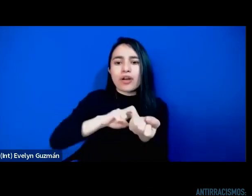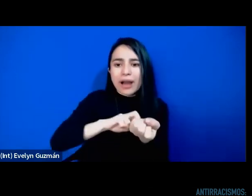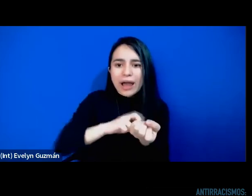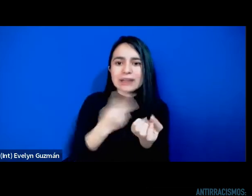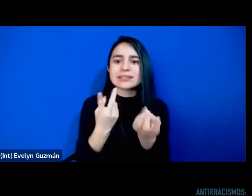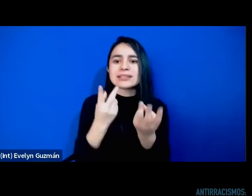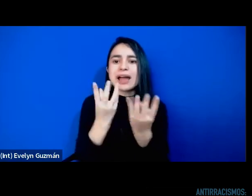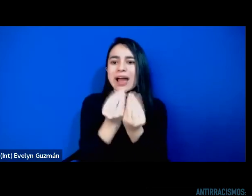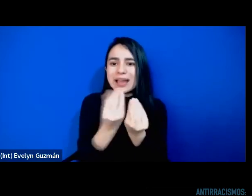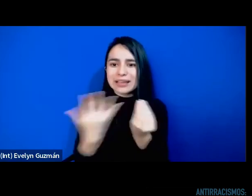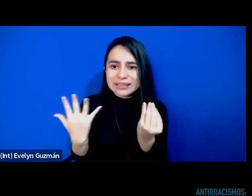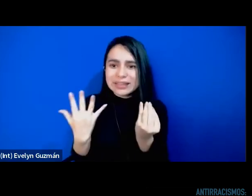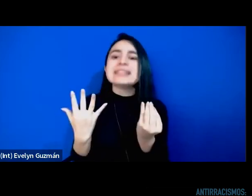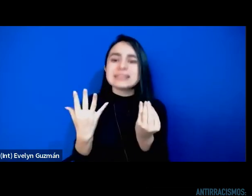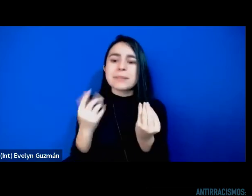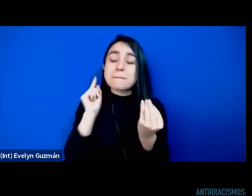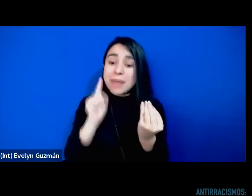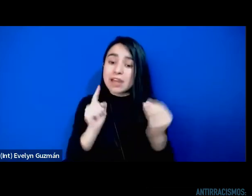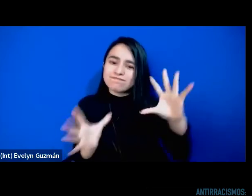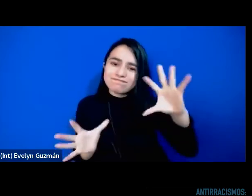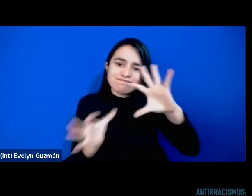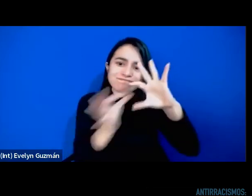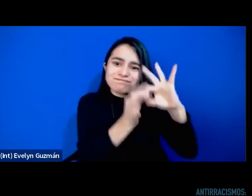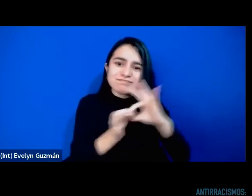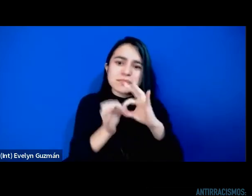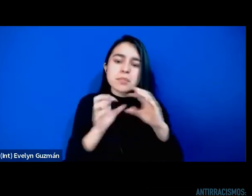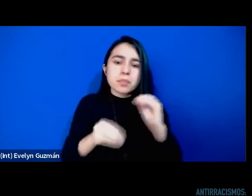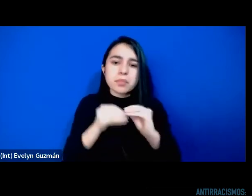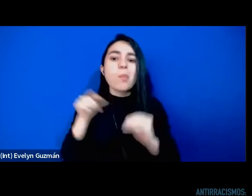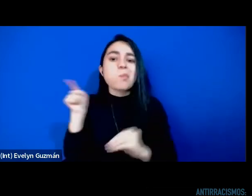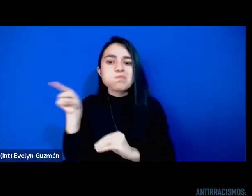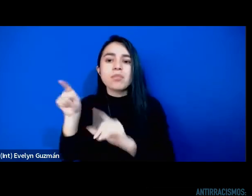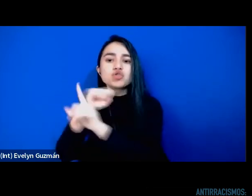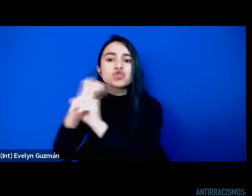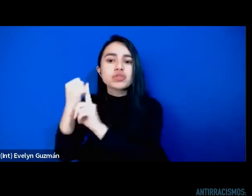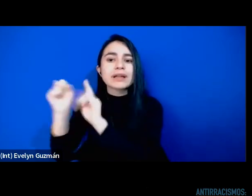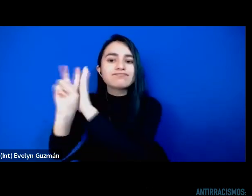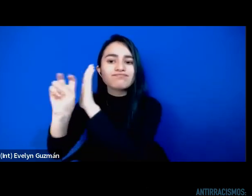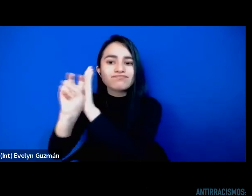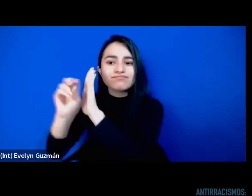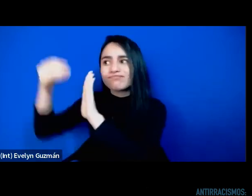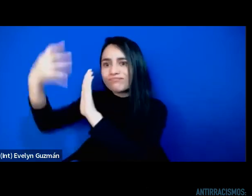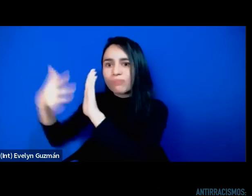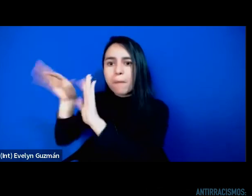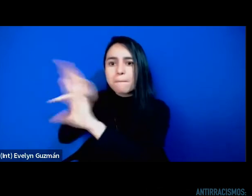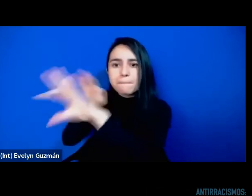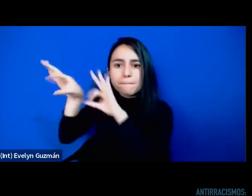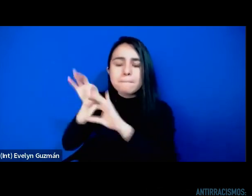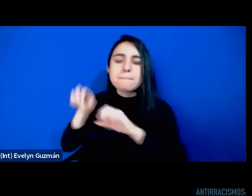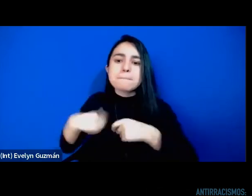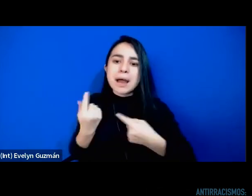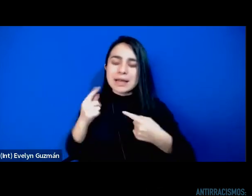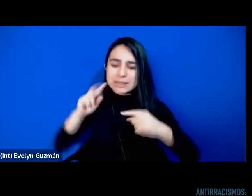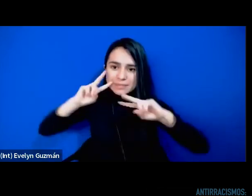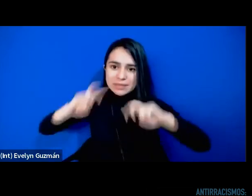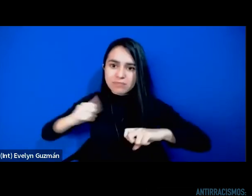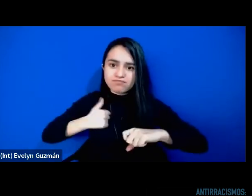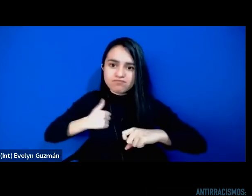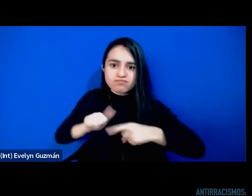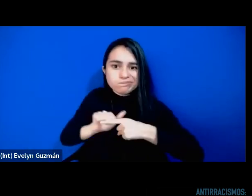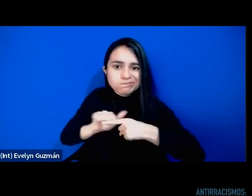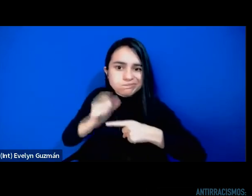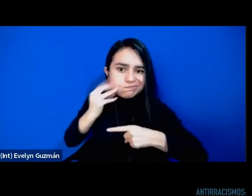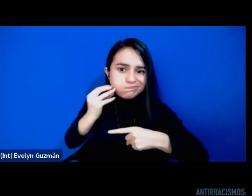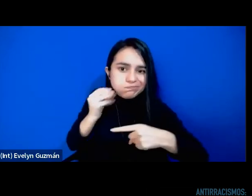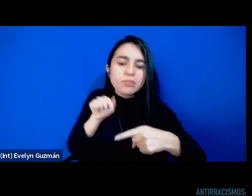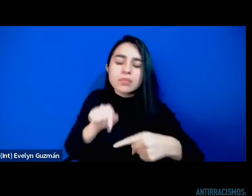esforzo muy complexo de teoría social y de investigación empírica en que las desigualdades